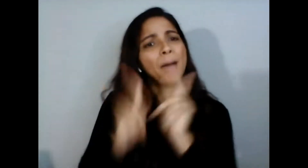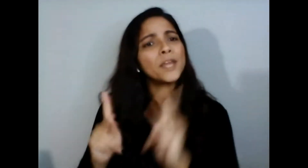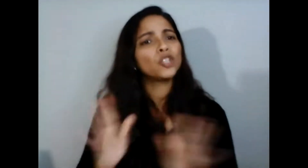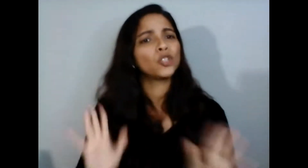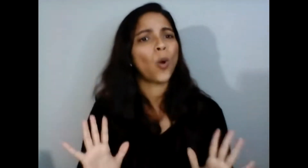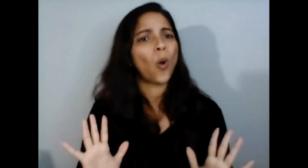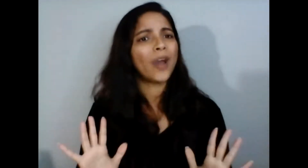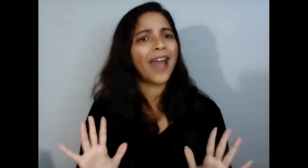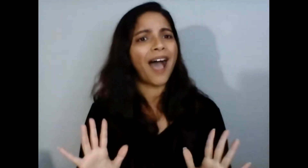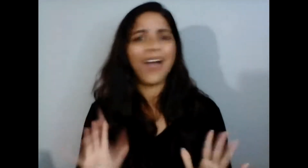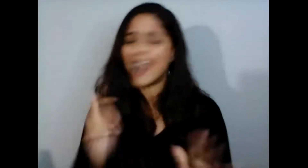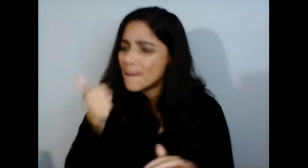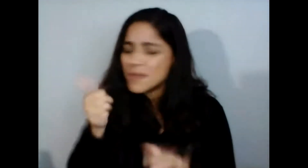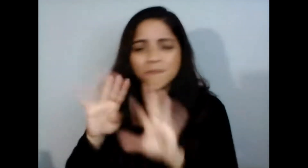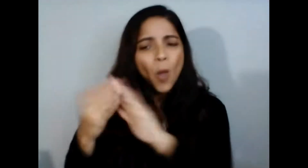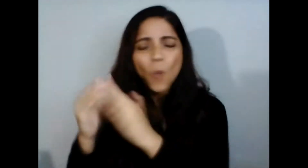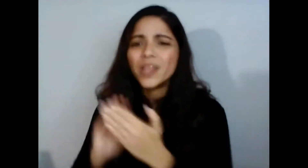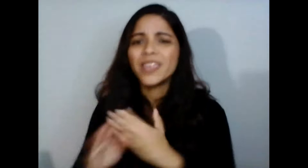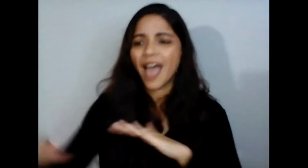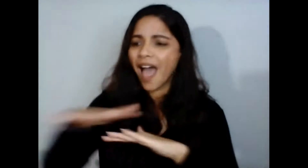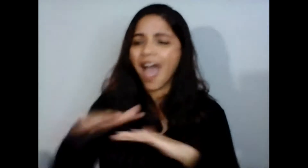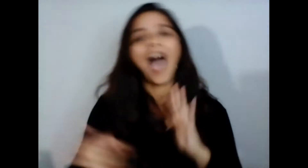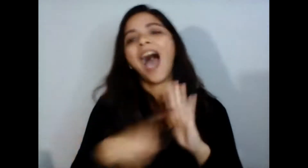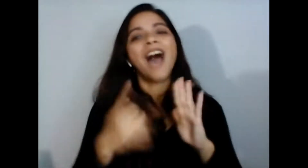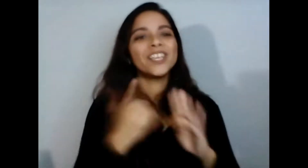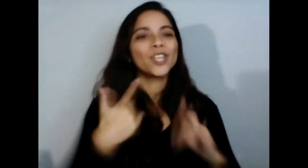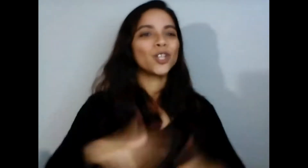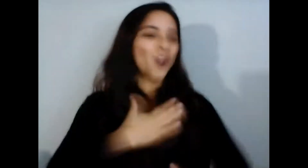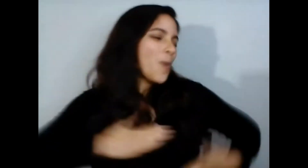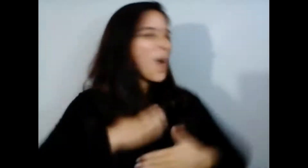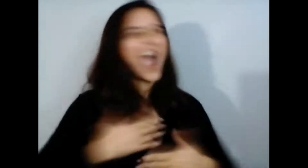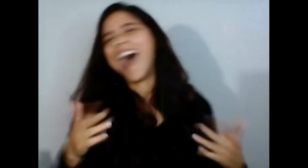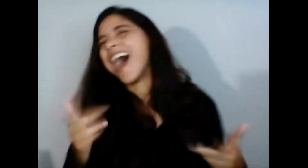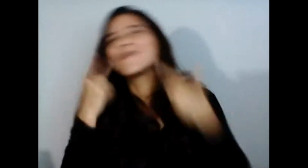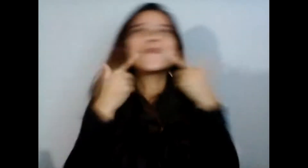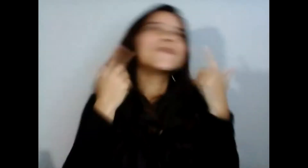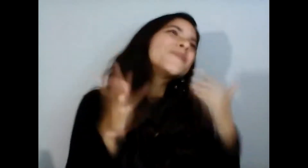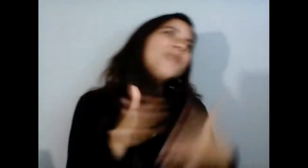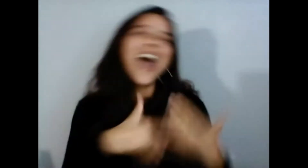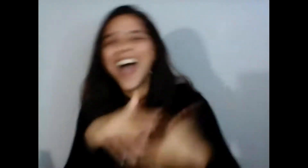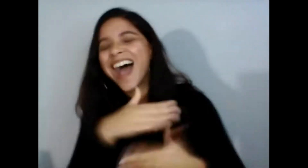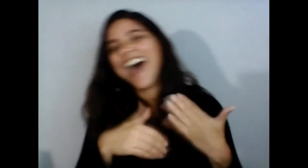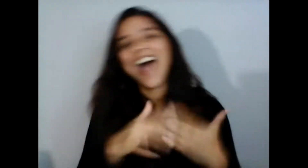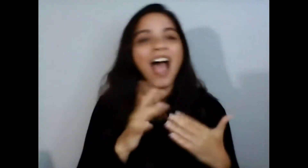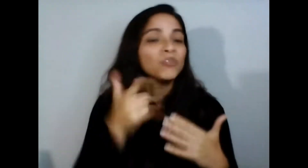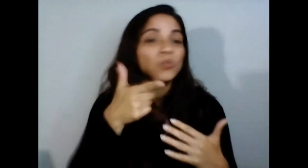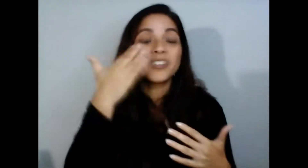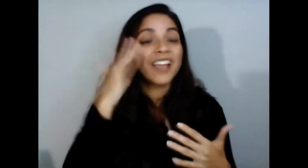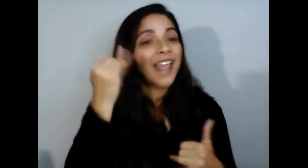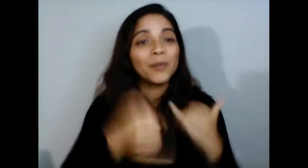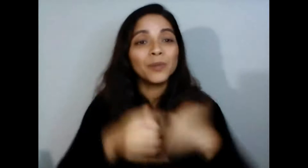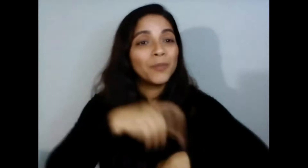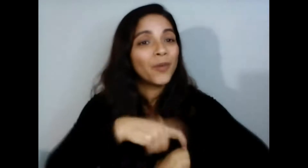que quizás son nuestros últimos la pasamos mejor con gente que nos quiere y quiere el bienestar para cada quien